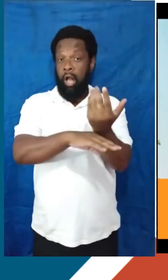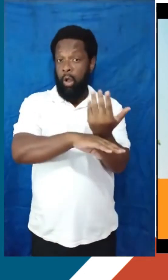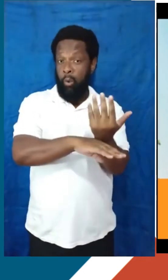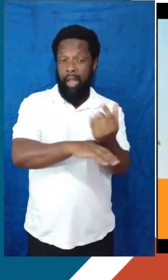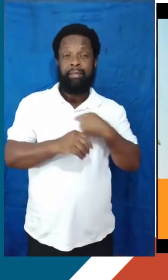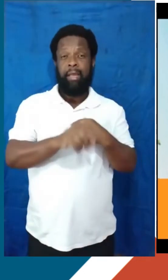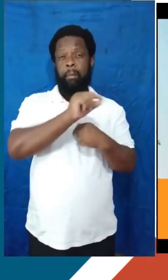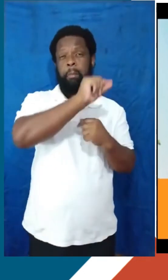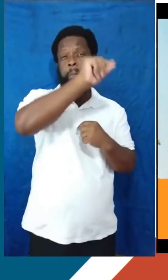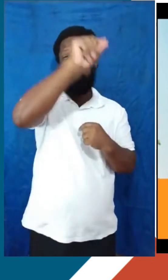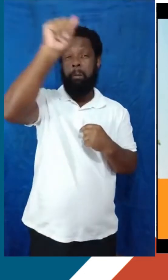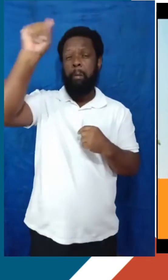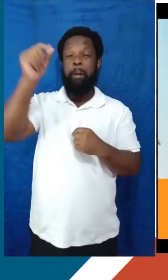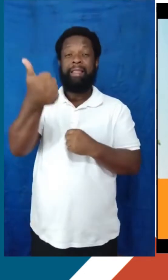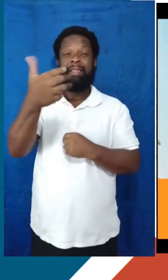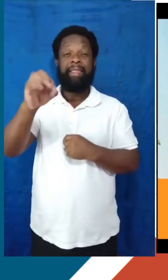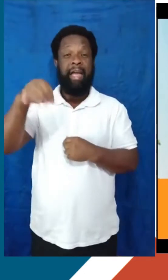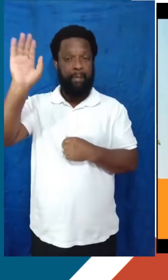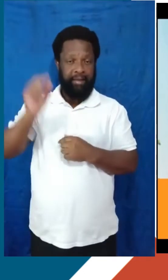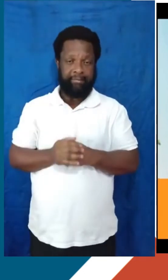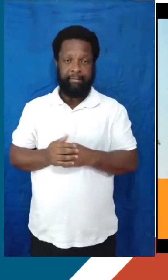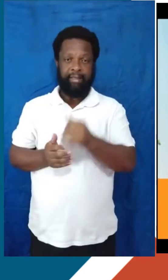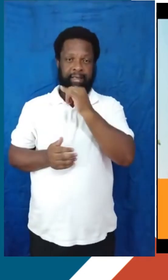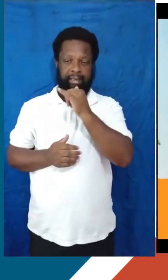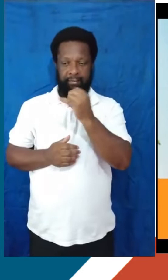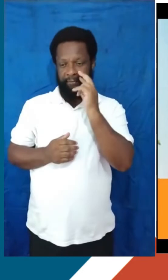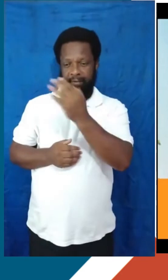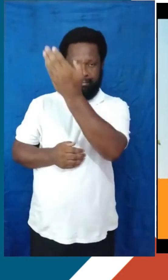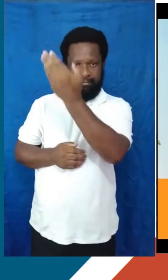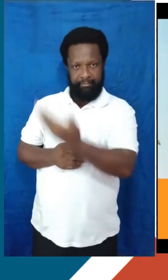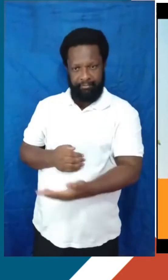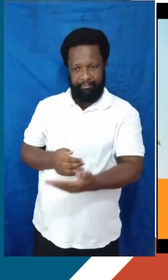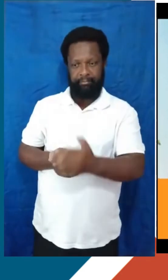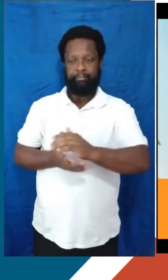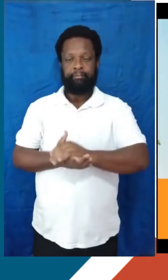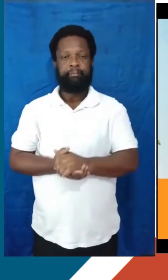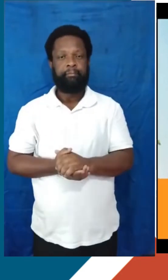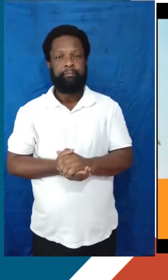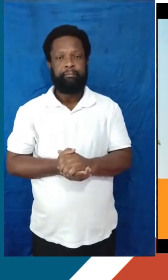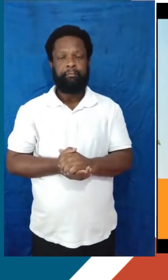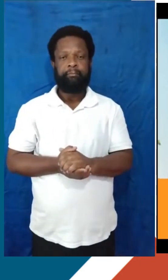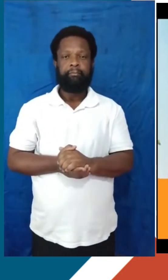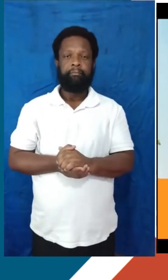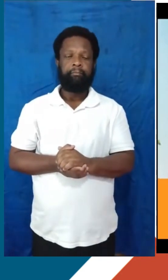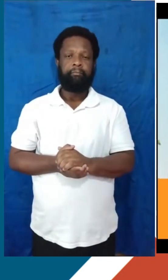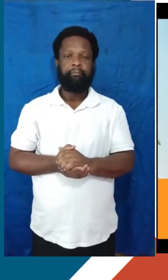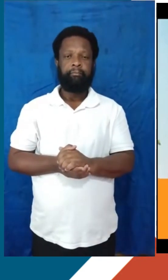10 campos, e eu vou citar alguns para vocês, né, Petrópolis, Teresópolis, Ilha Grande, São Gonçalo,